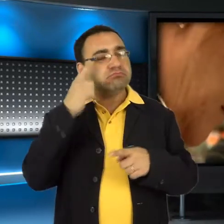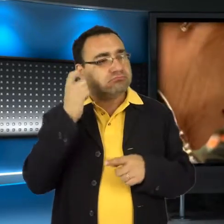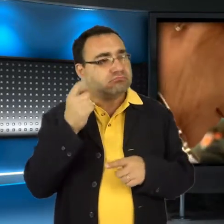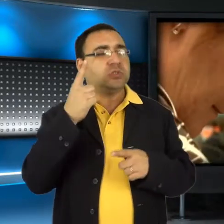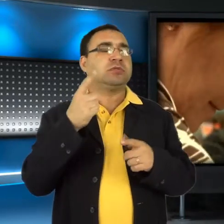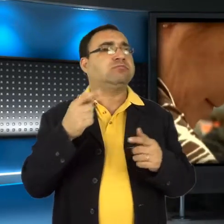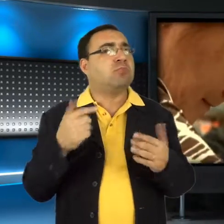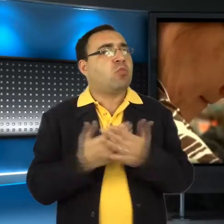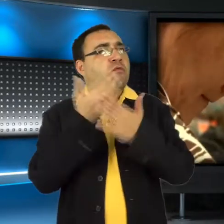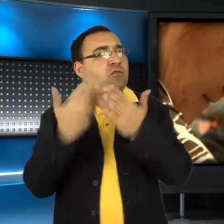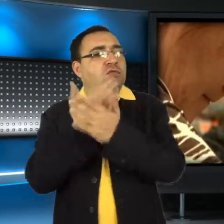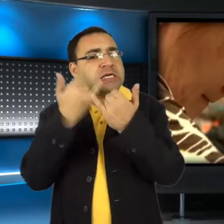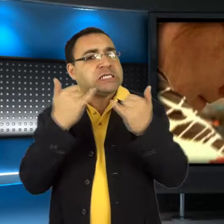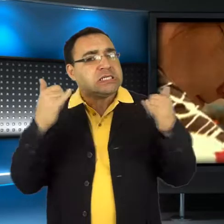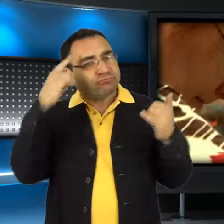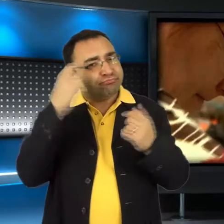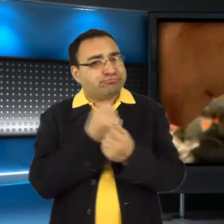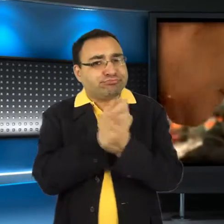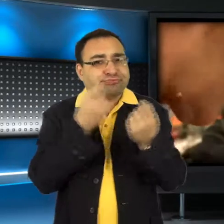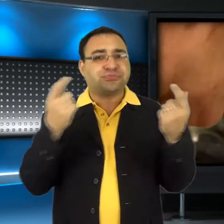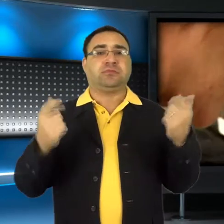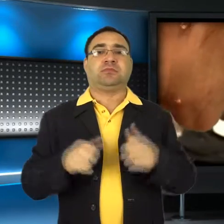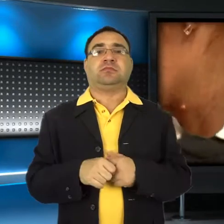no właśnie wymyślać, być kreatywnym.